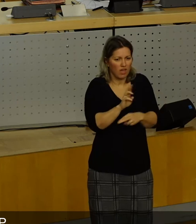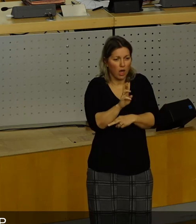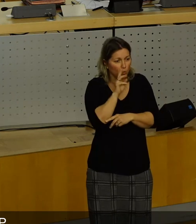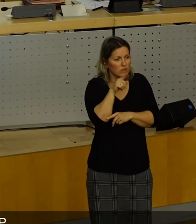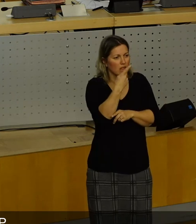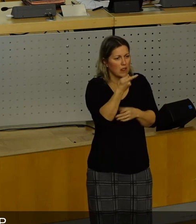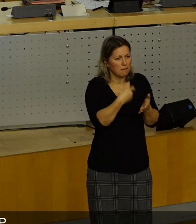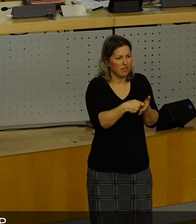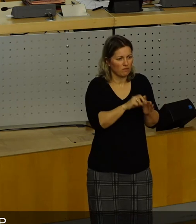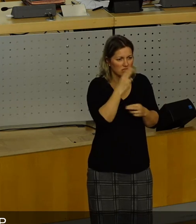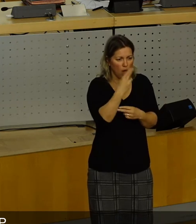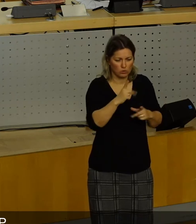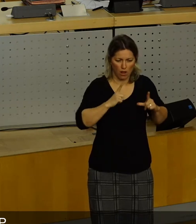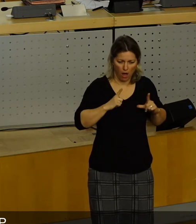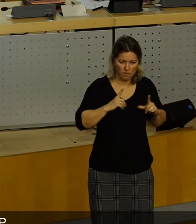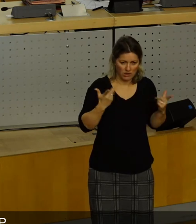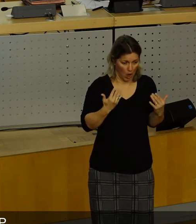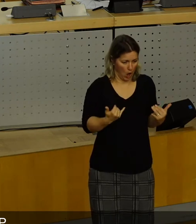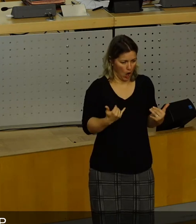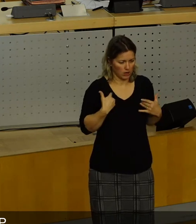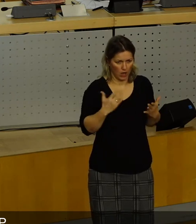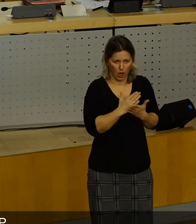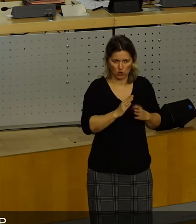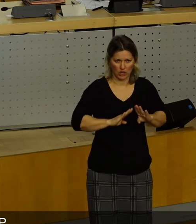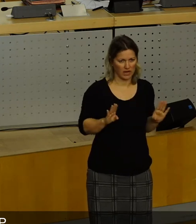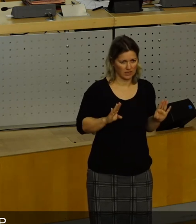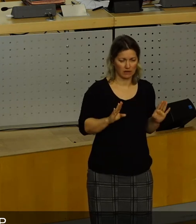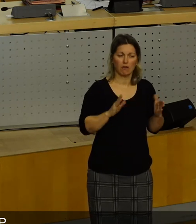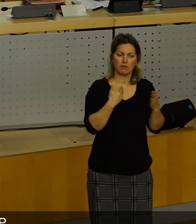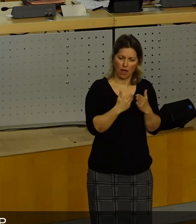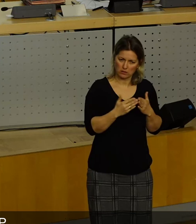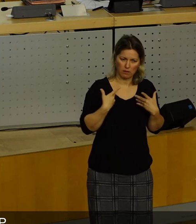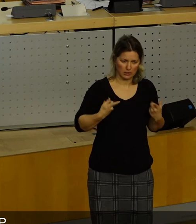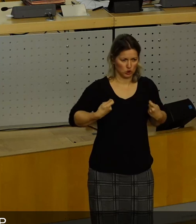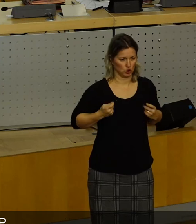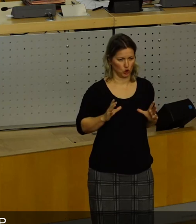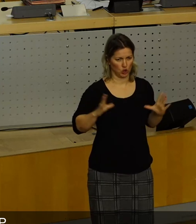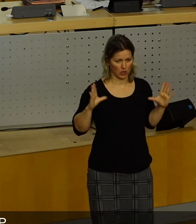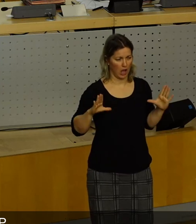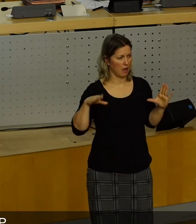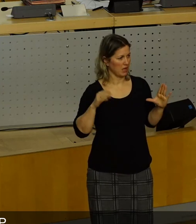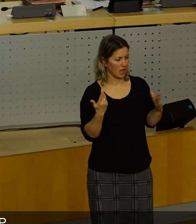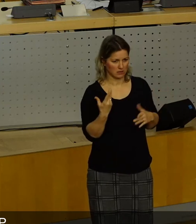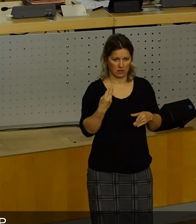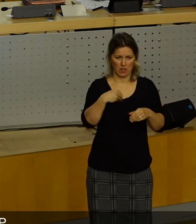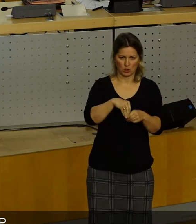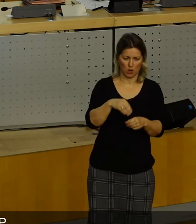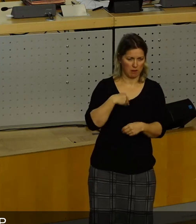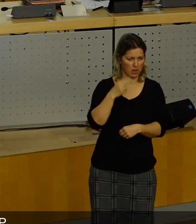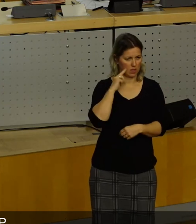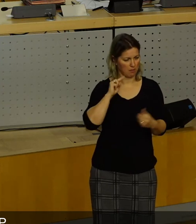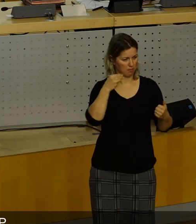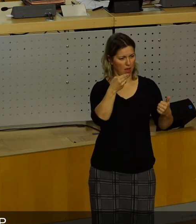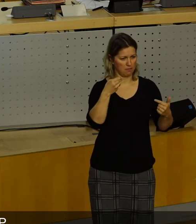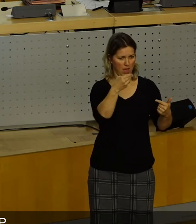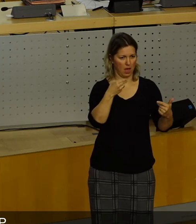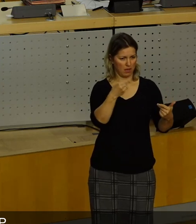das ist hinterher eine Sache. Nie heute, nicht heute. So, deswegen haben wir uns ordnungsgemäß zurückgehalten. Jetzt haben Sie aber meinen Namen ein bisschen zu oft hier genannt und